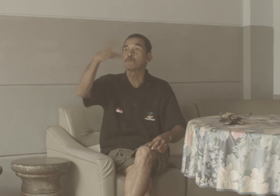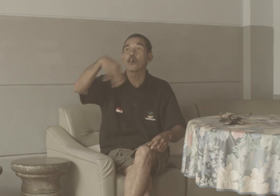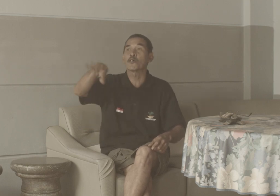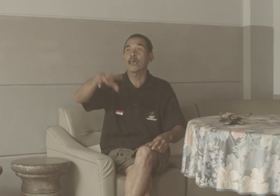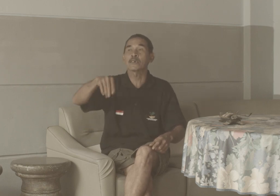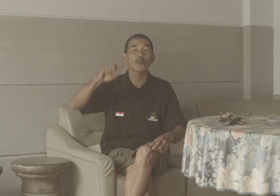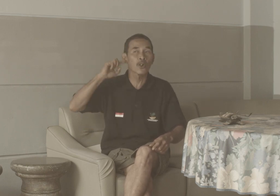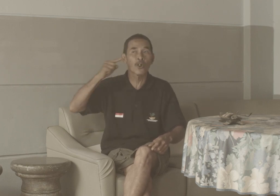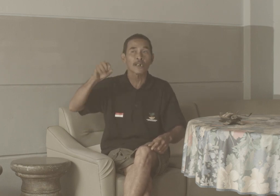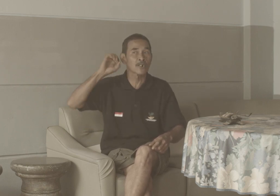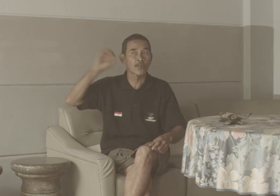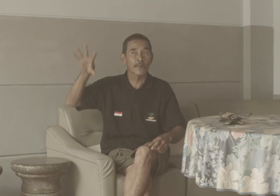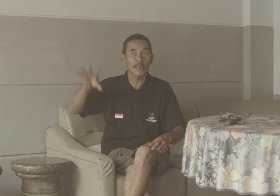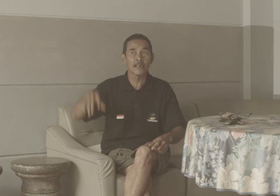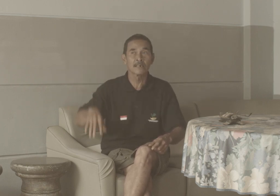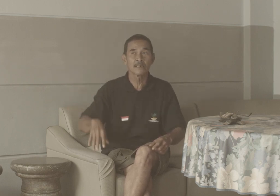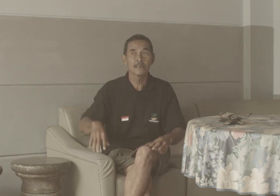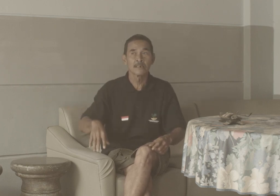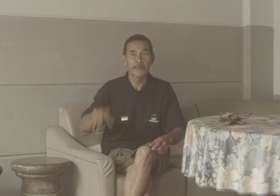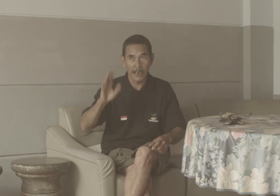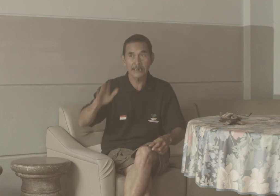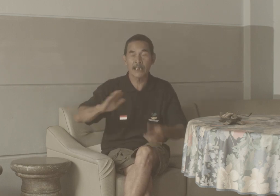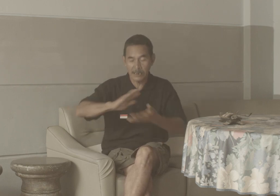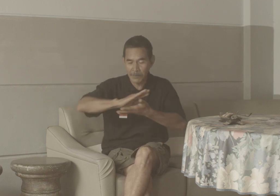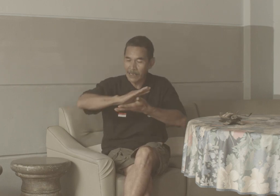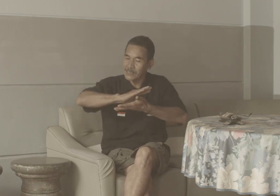Semua orang Kolok Dan normal Mengatakan Terima kasih